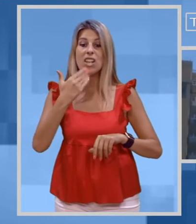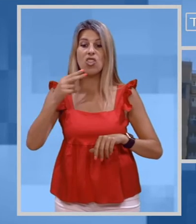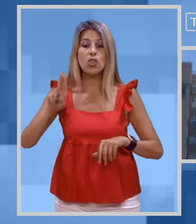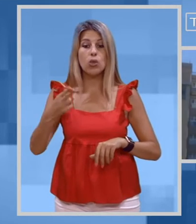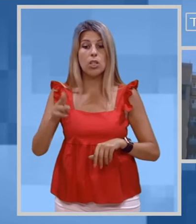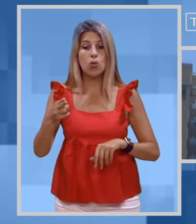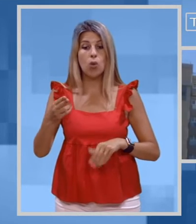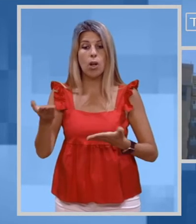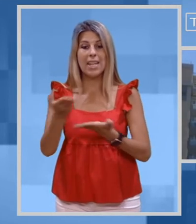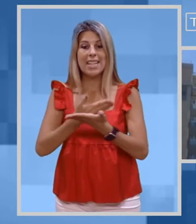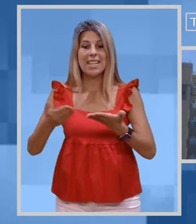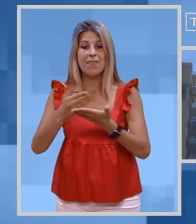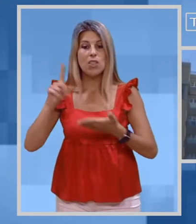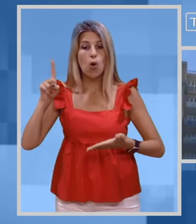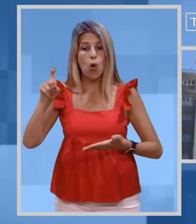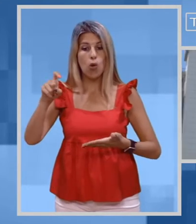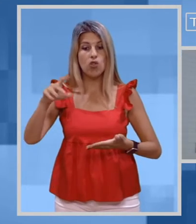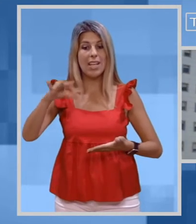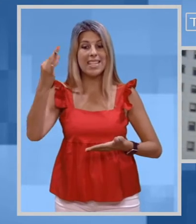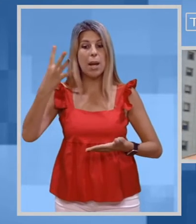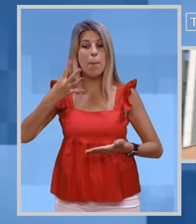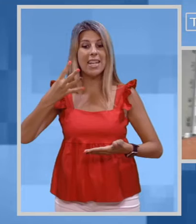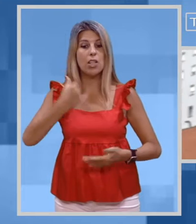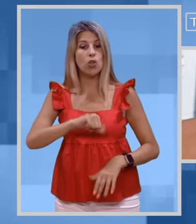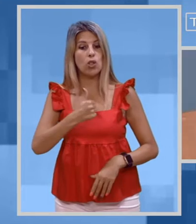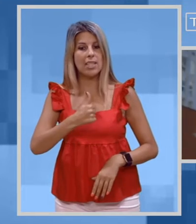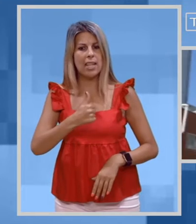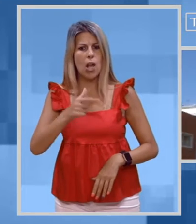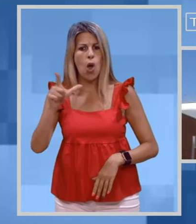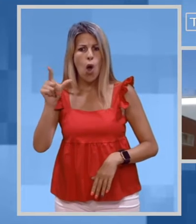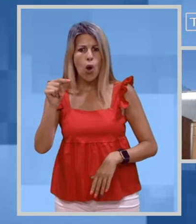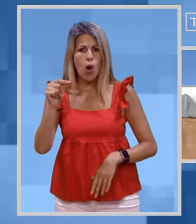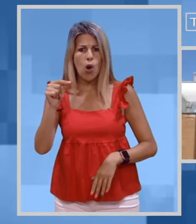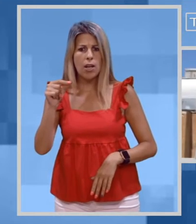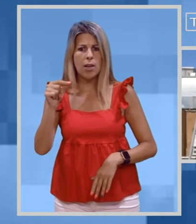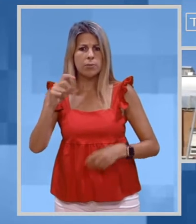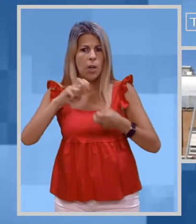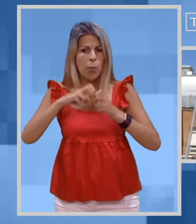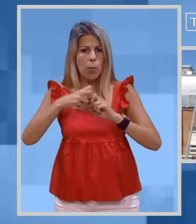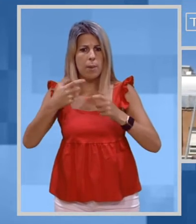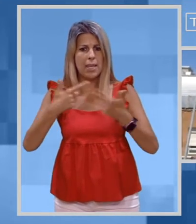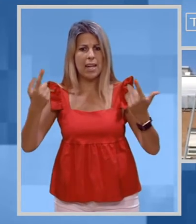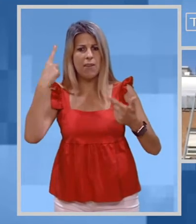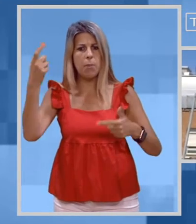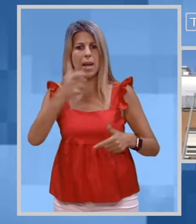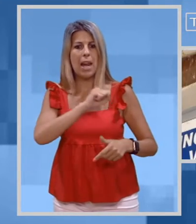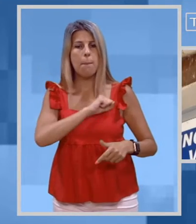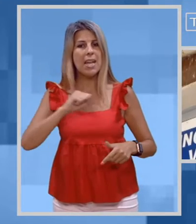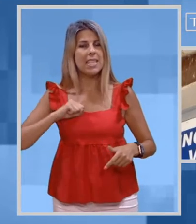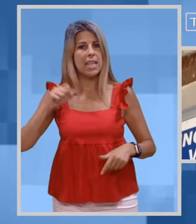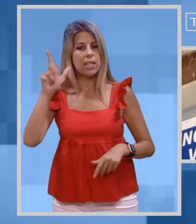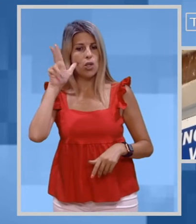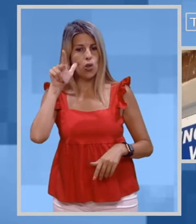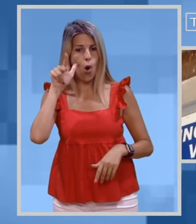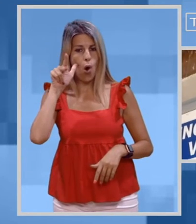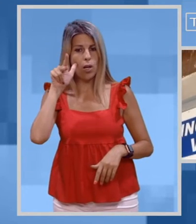Nuoro e del Servizio di Oncologia del San Martino di Oristano. Con inevitabili